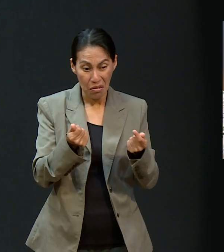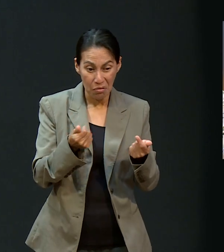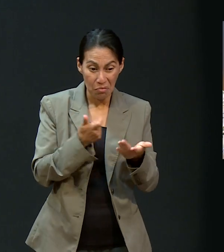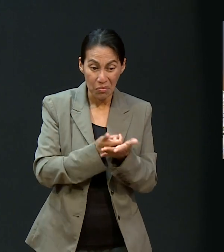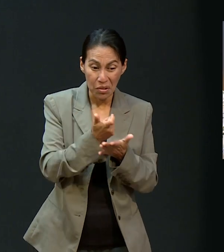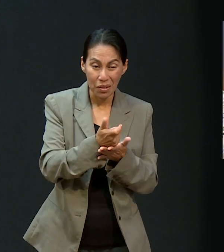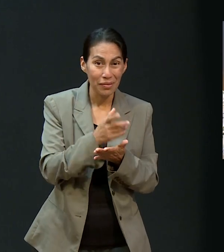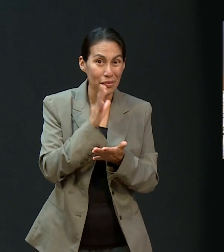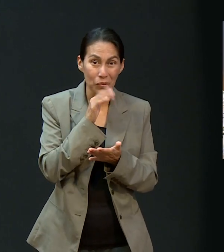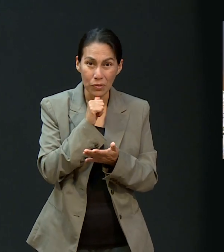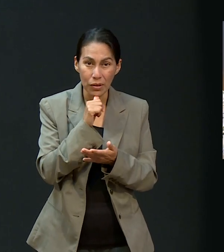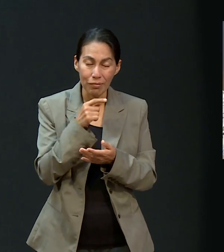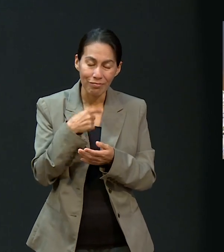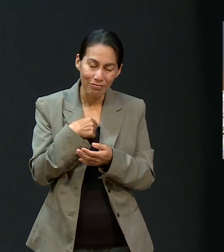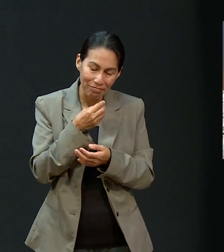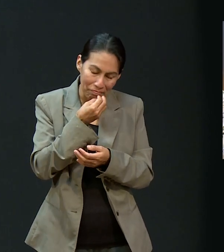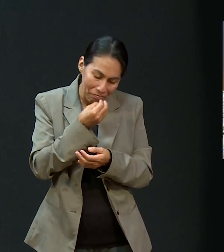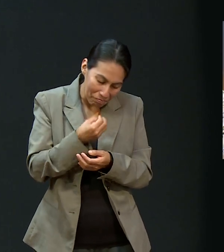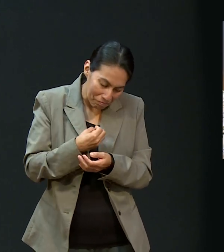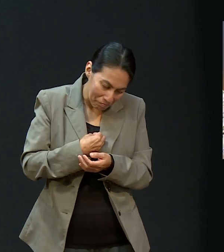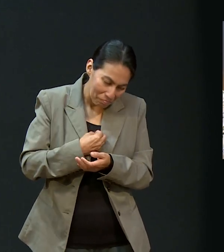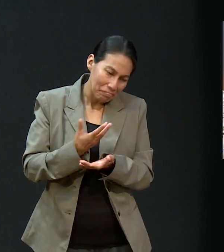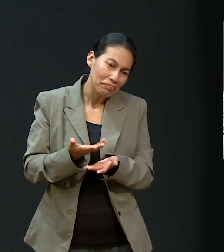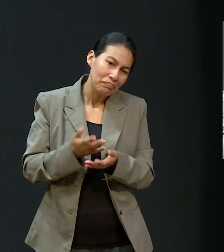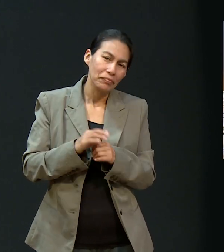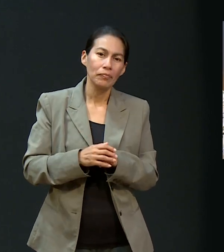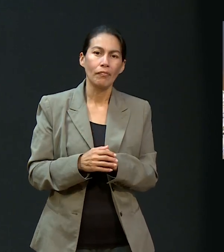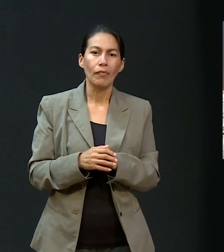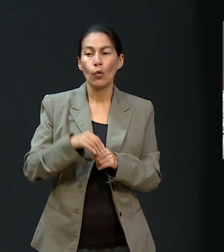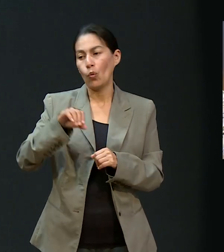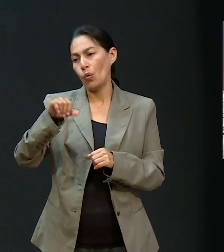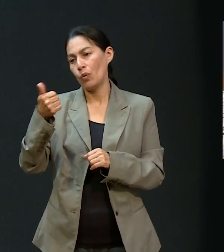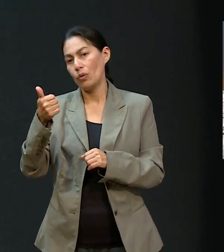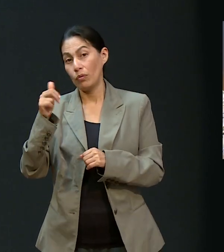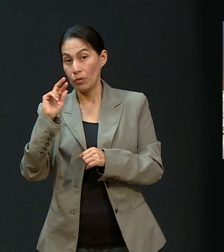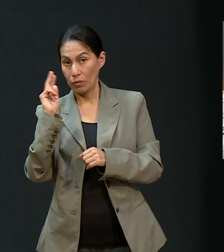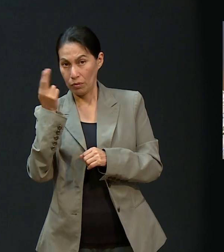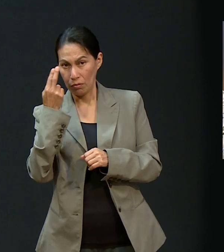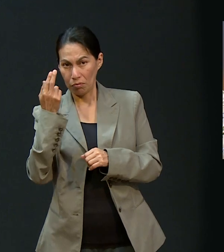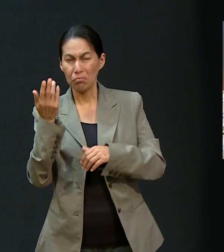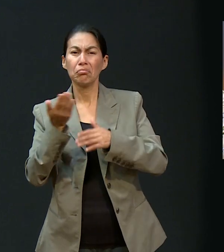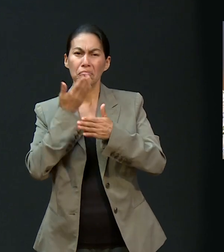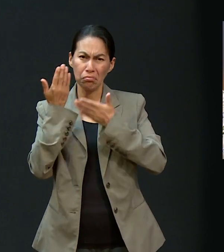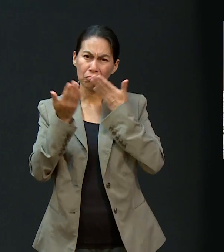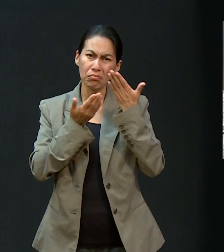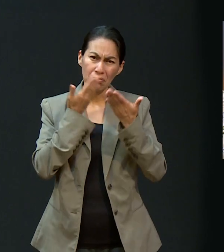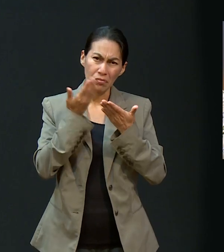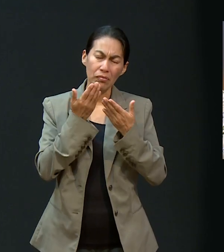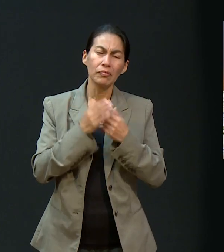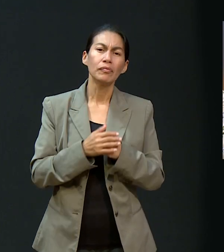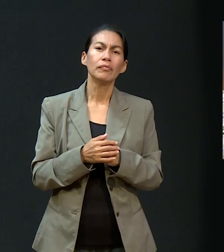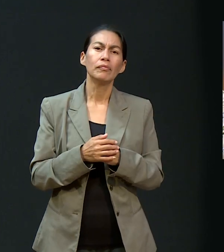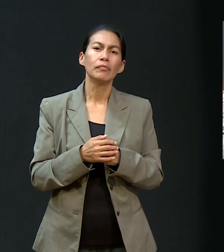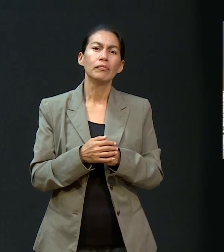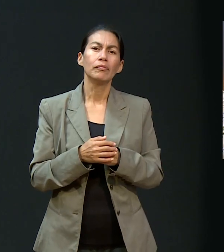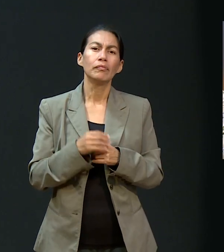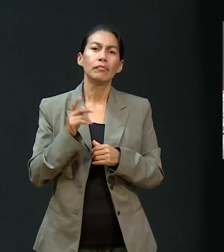para poder solventar tus gastos. Y yo dije, bueno, está bien. E ingresé en otra universidad,